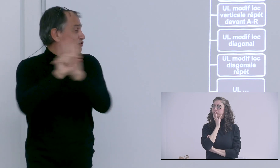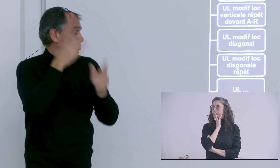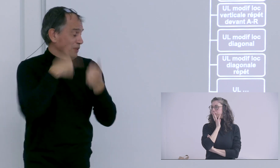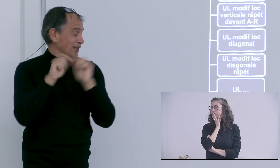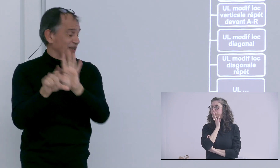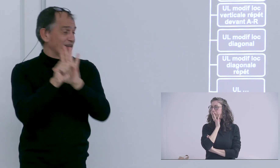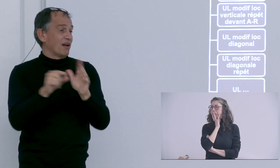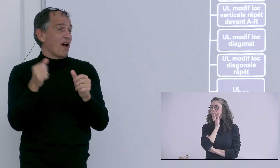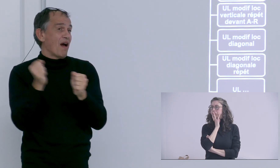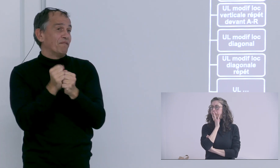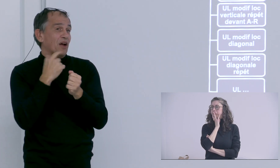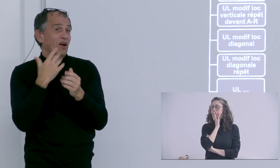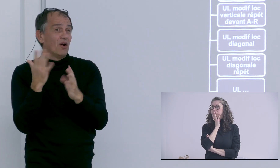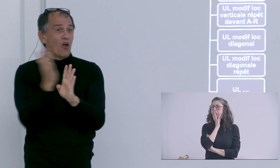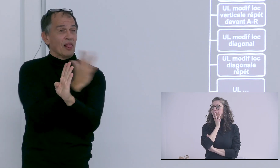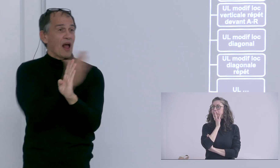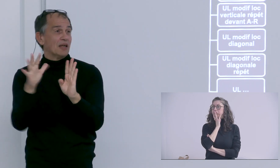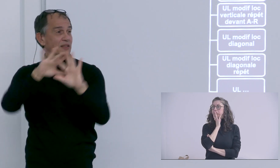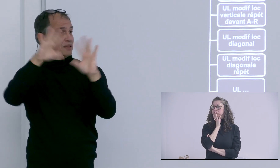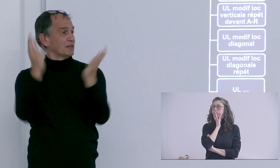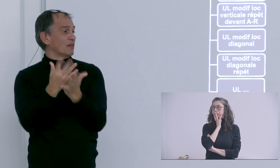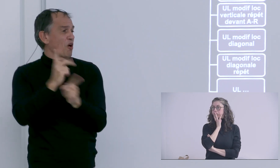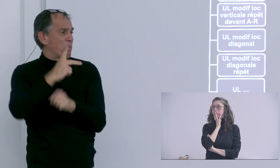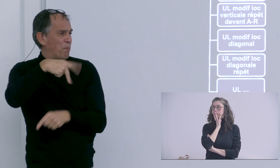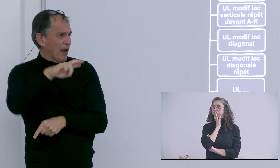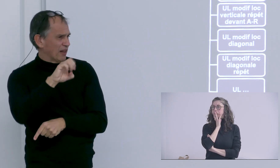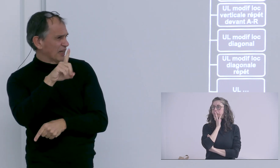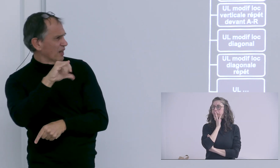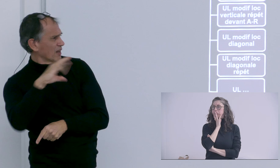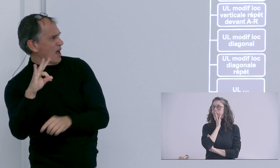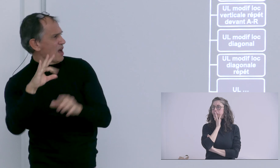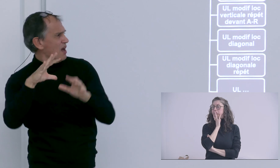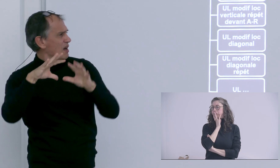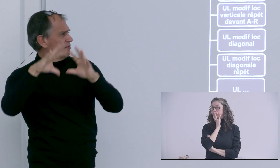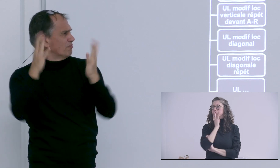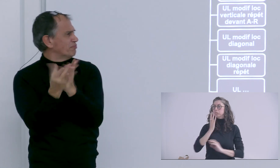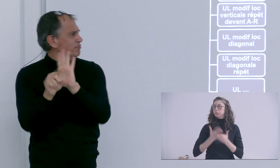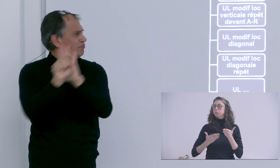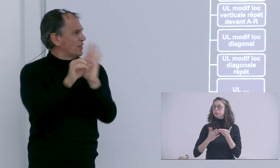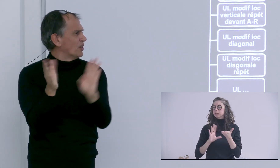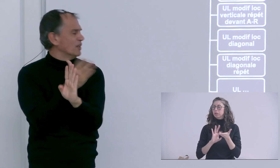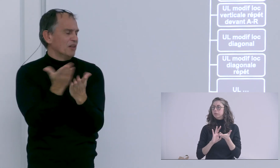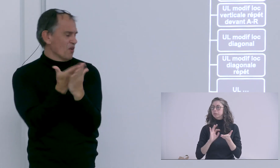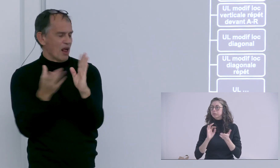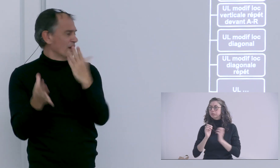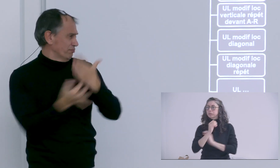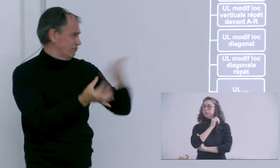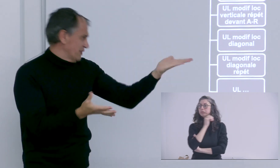et les autres sont des UL on va dire mobiles qui vont varier selon le prédicat en fait